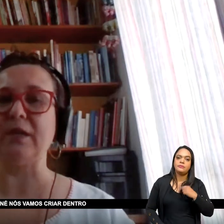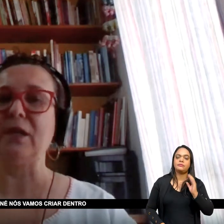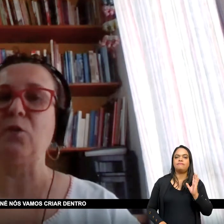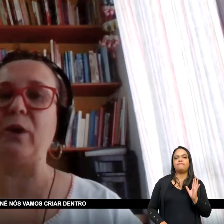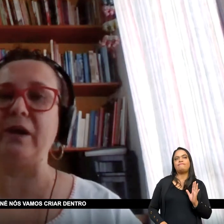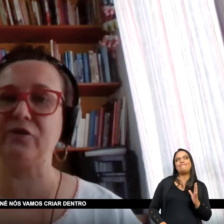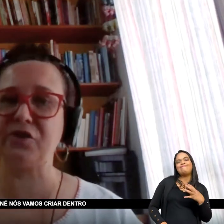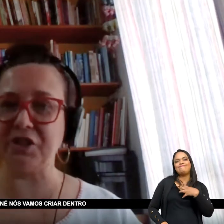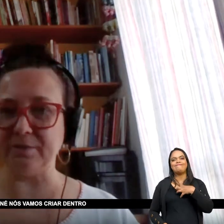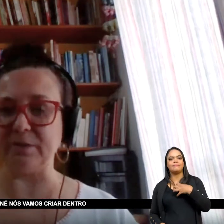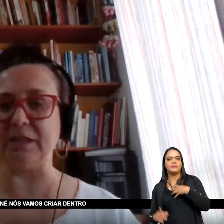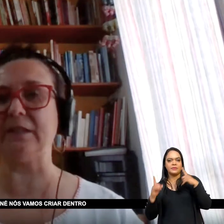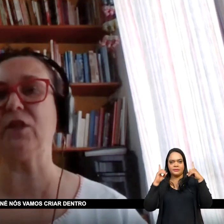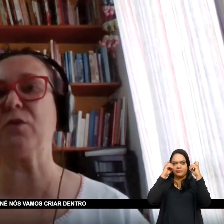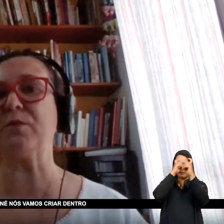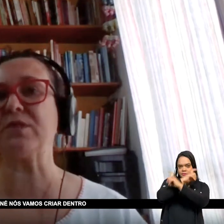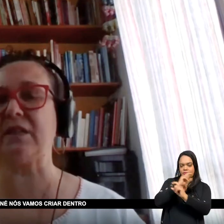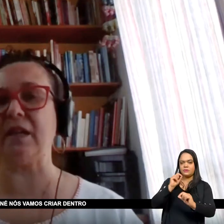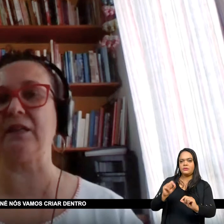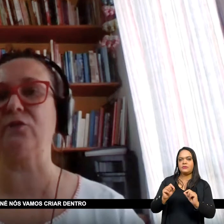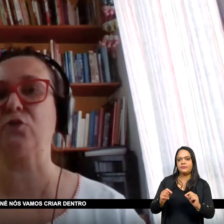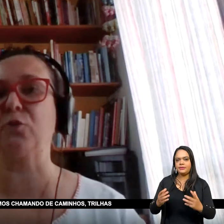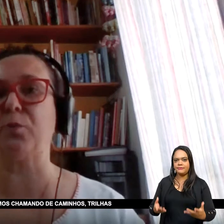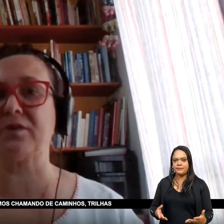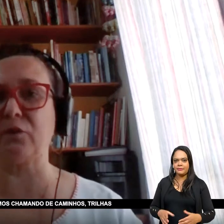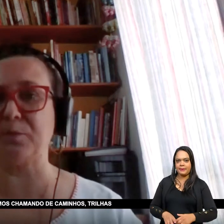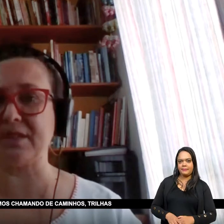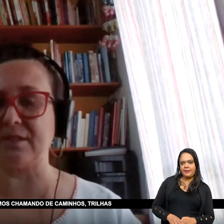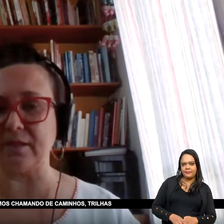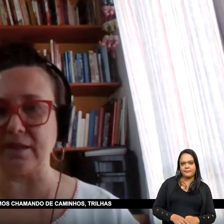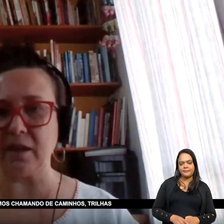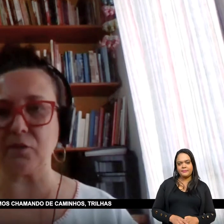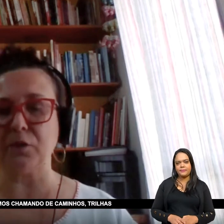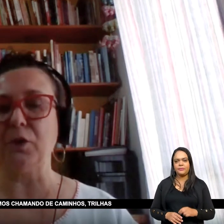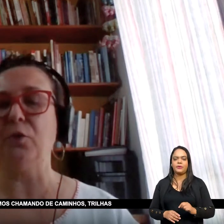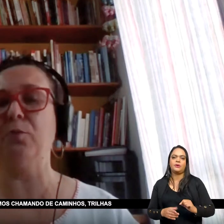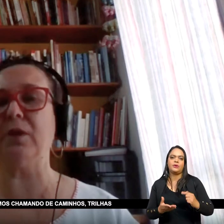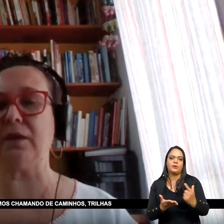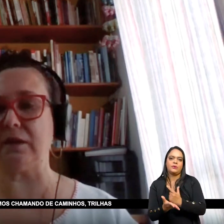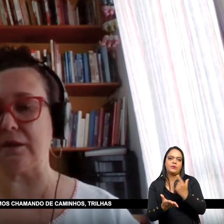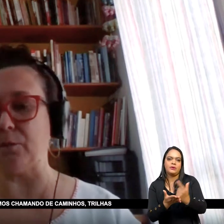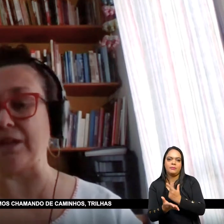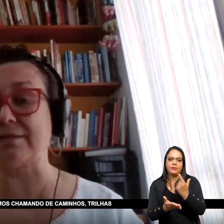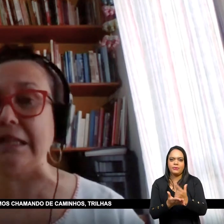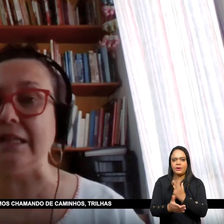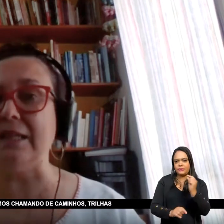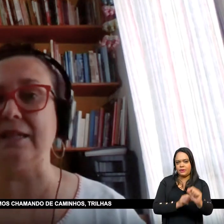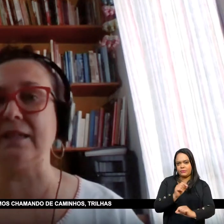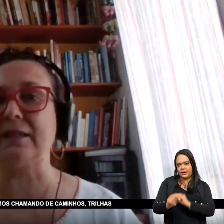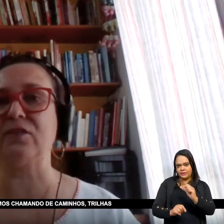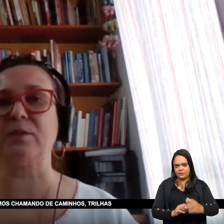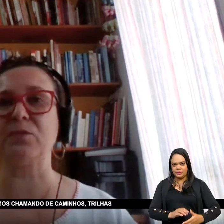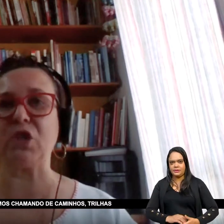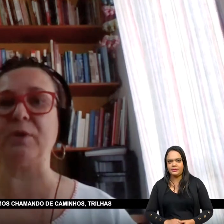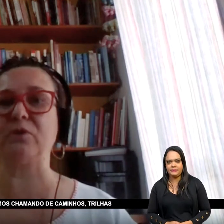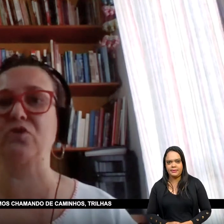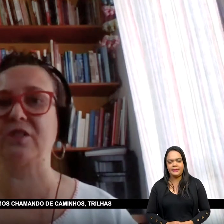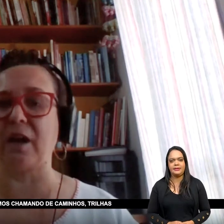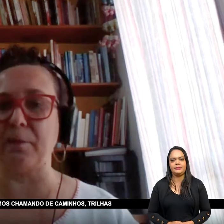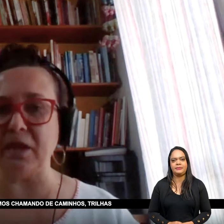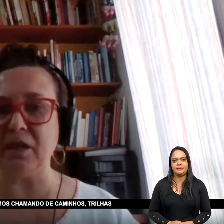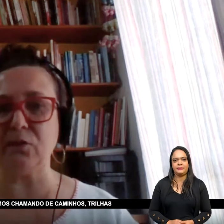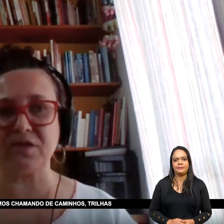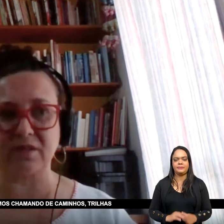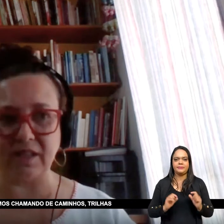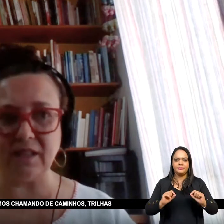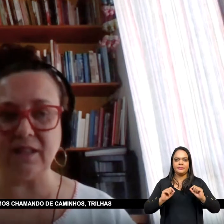sobre o Haiti Nós vamos criar dentro do portal do Bicentenário Uma trilha, que nós estamos chamando